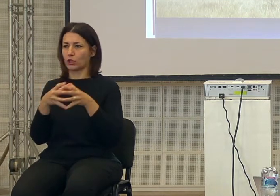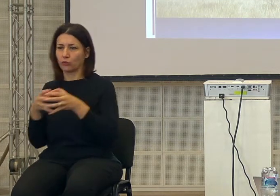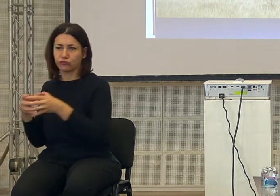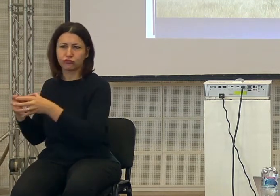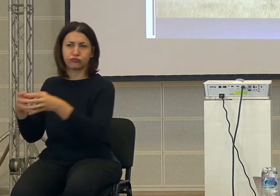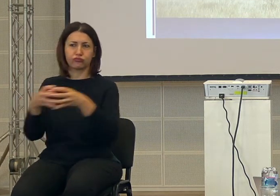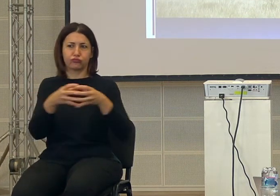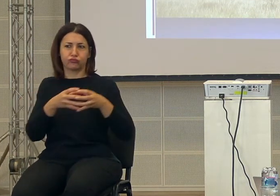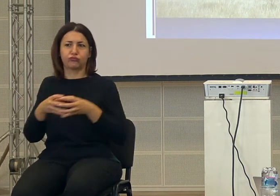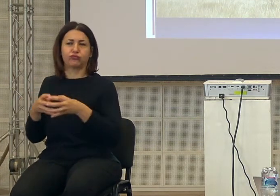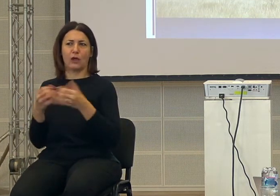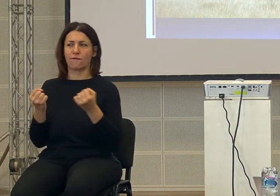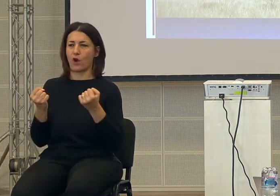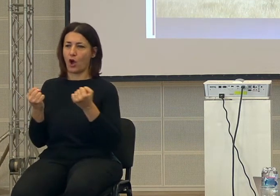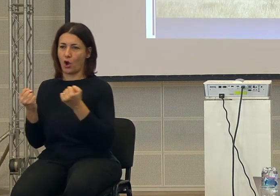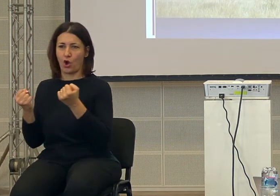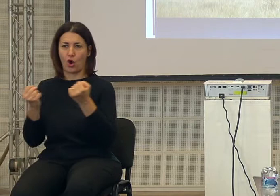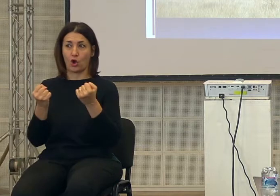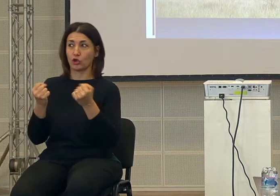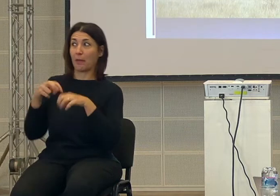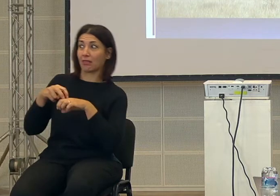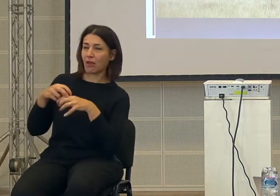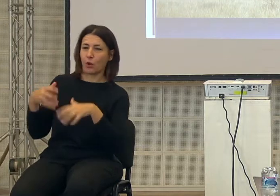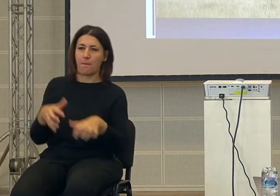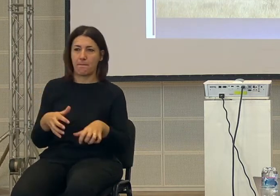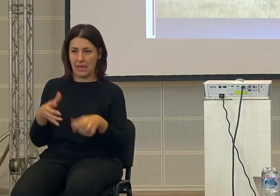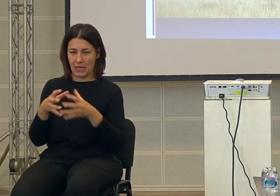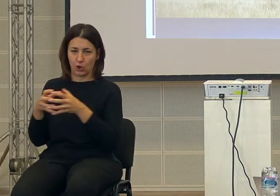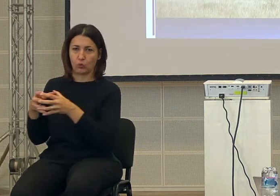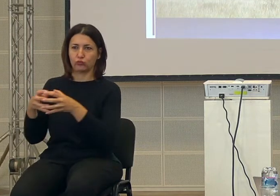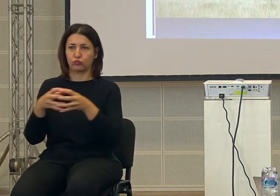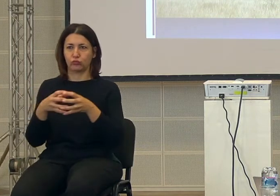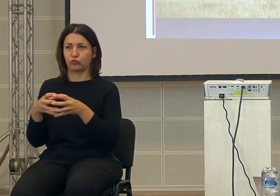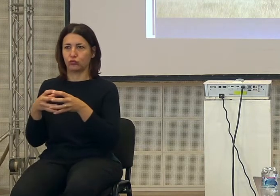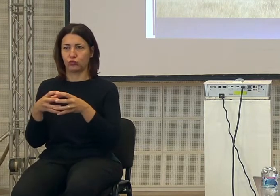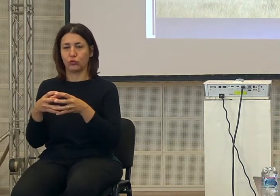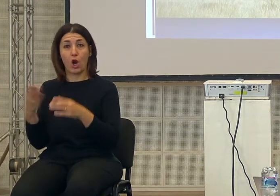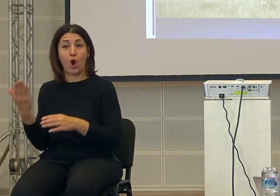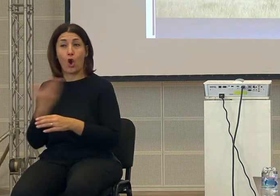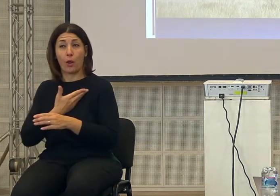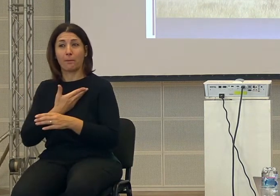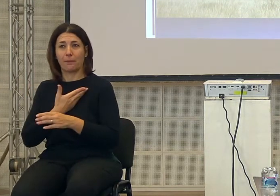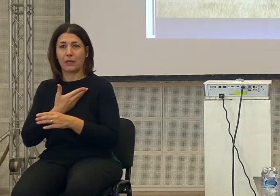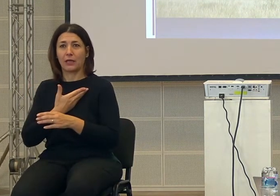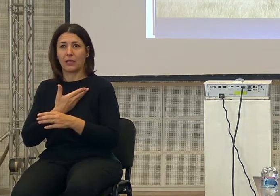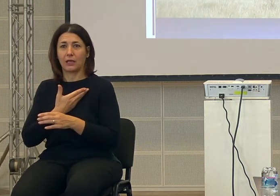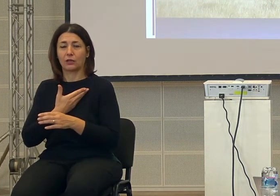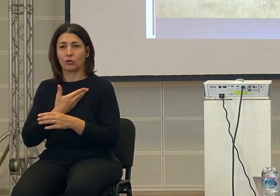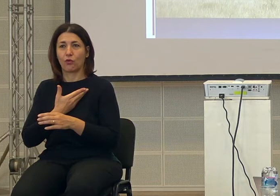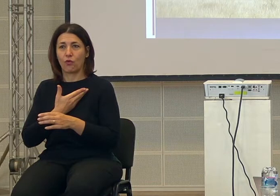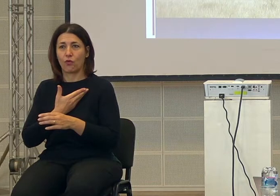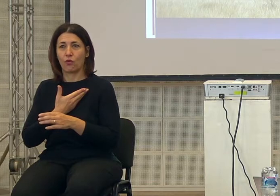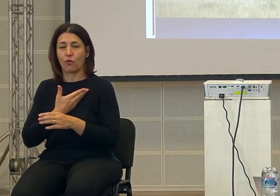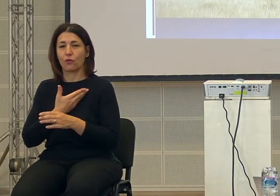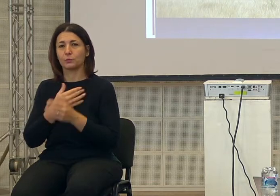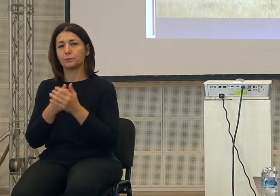rafforzava e li rendeva meno vulnerabili. C'è una cosa che mi ha sempre colpito, questa non la raccontarai ma insomma è come se l'avesse